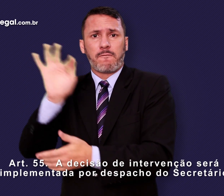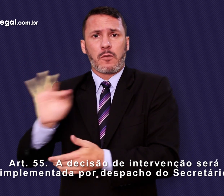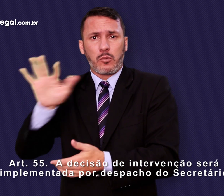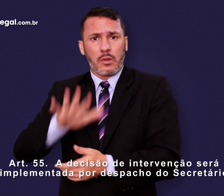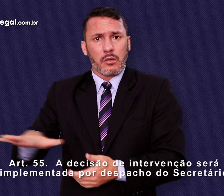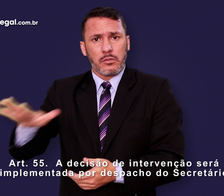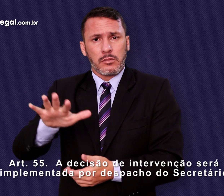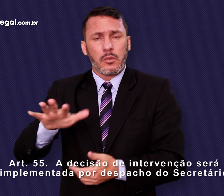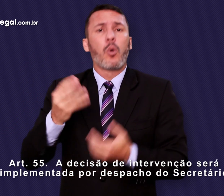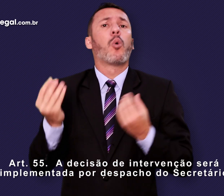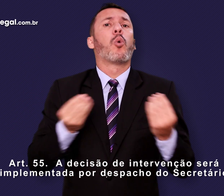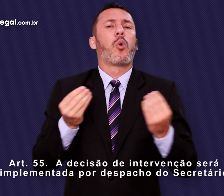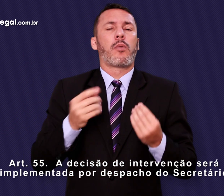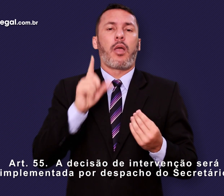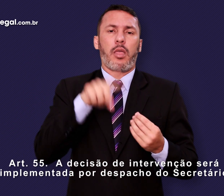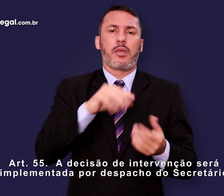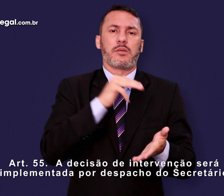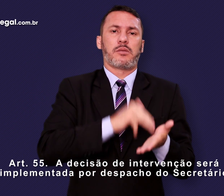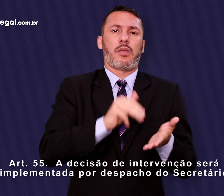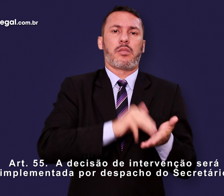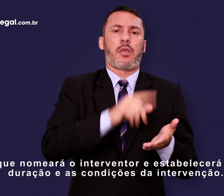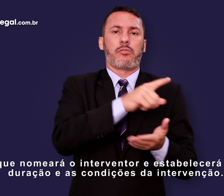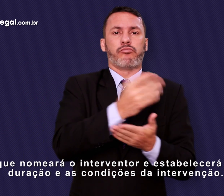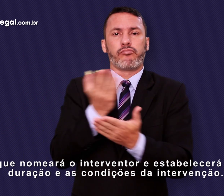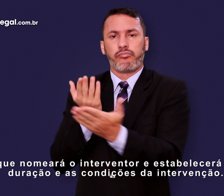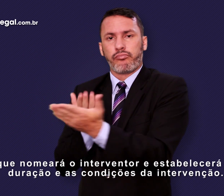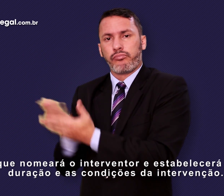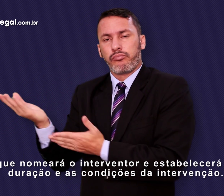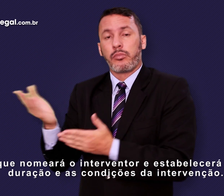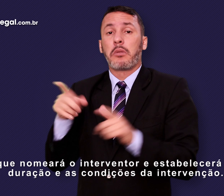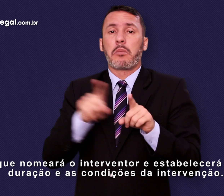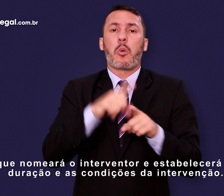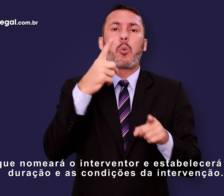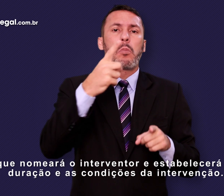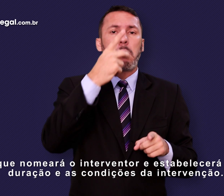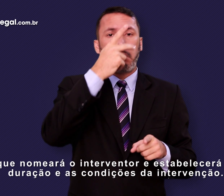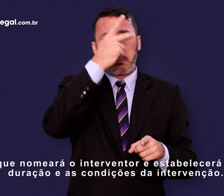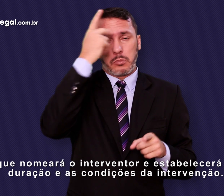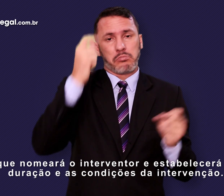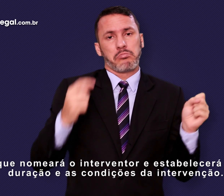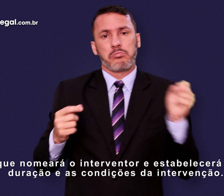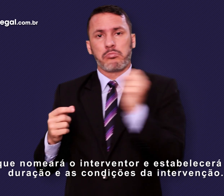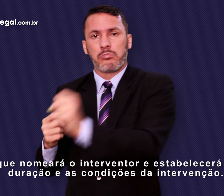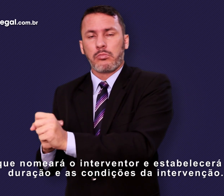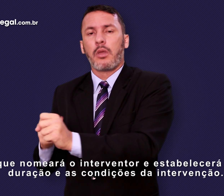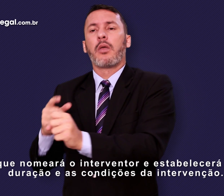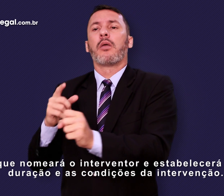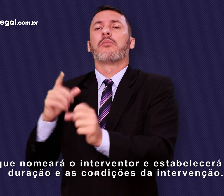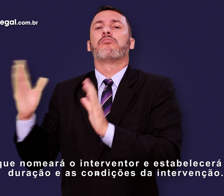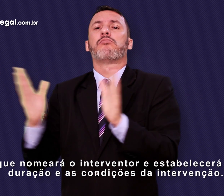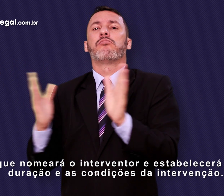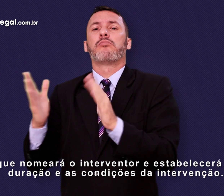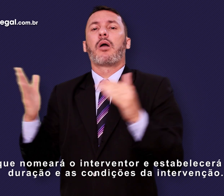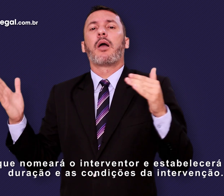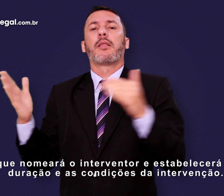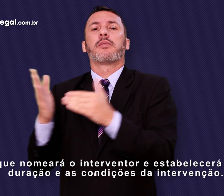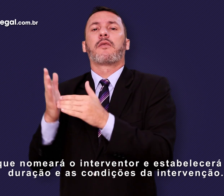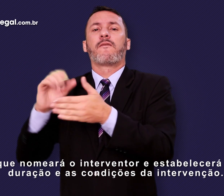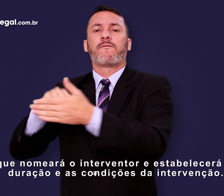implementada por despacho do secretário, que nomeará o interventor e estabelecerá a duração e as condições da